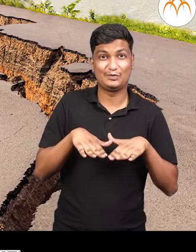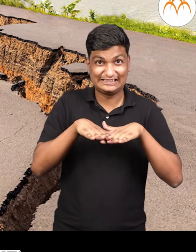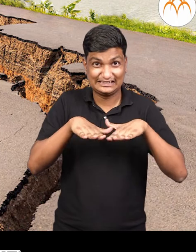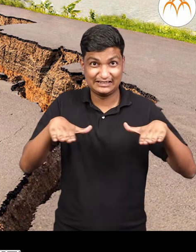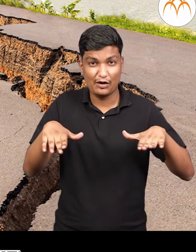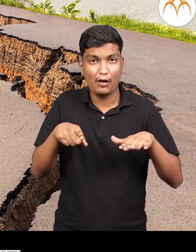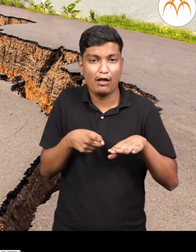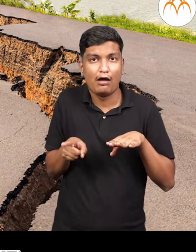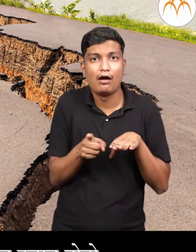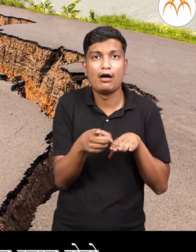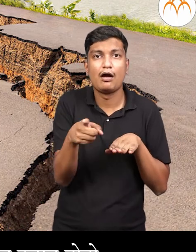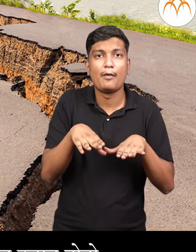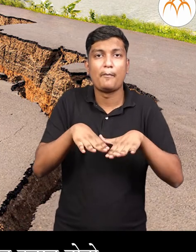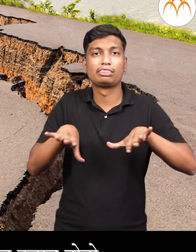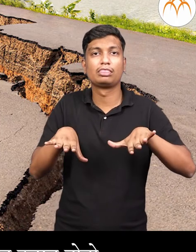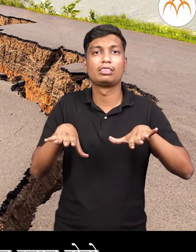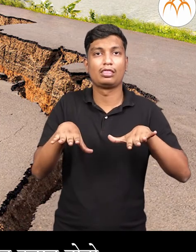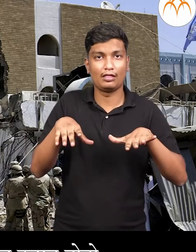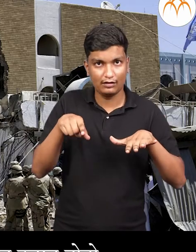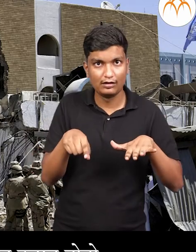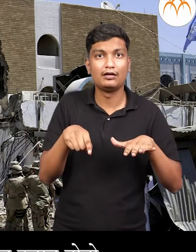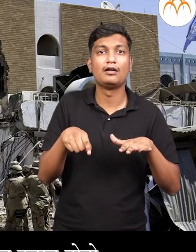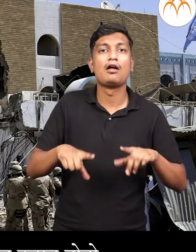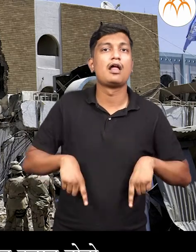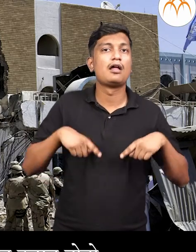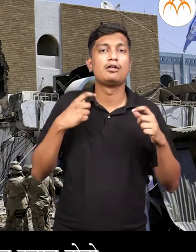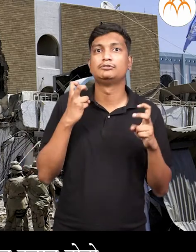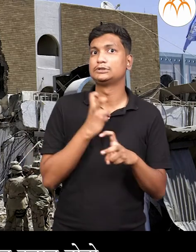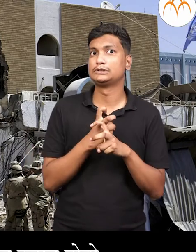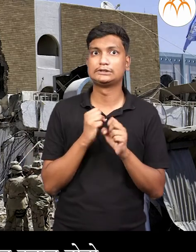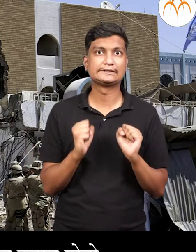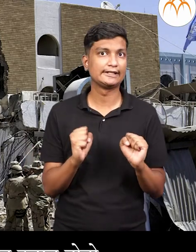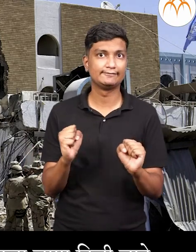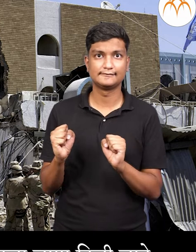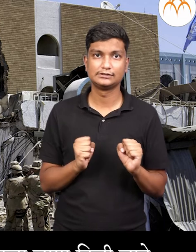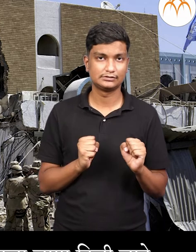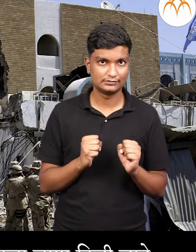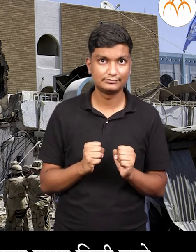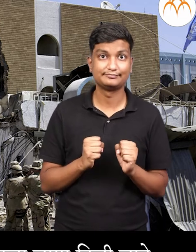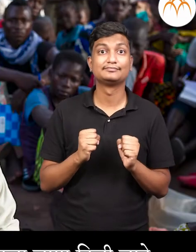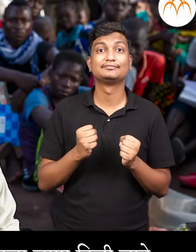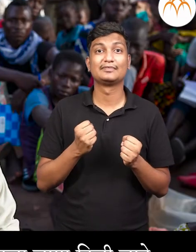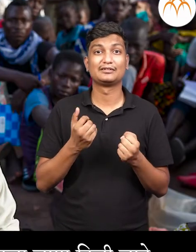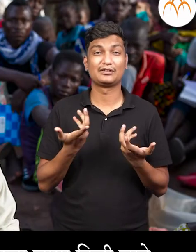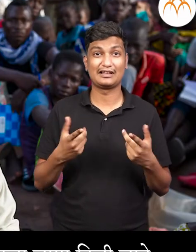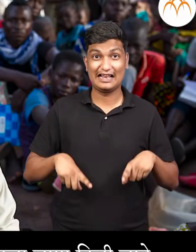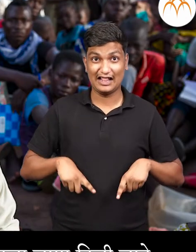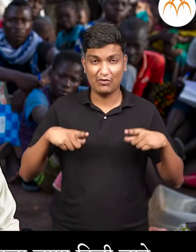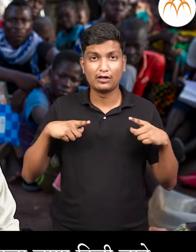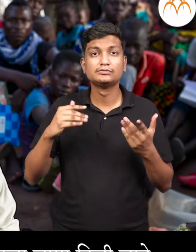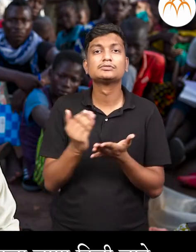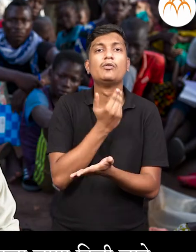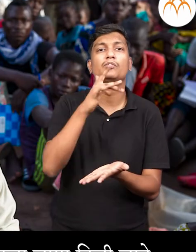निला भेगा पड़तात। तेथी लोकान चा जिवाला धोका उत्पन्न होतो। आशावडी तेना सुरक्षिच